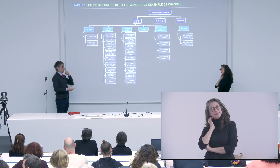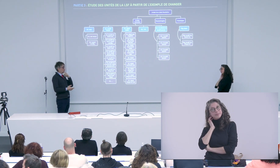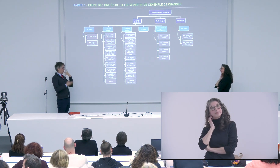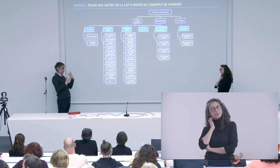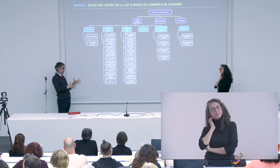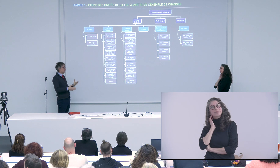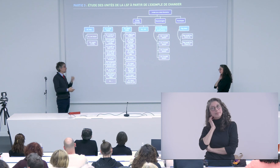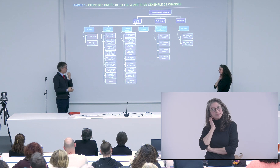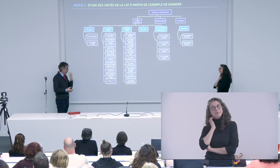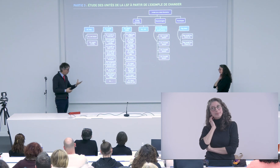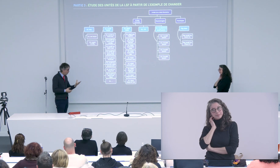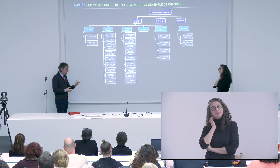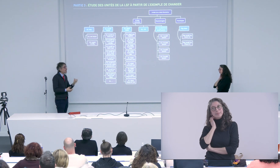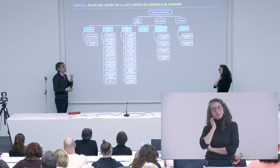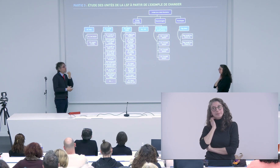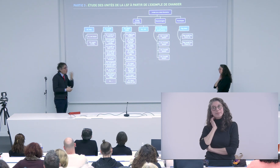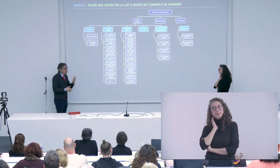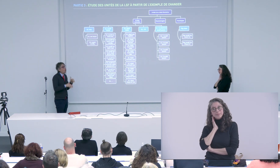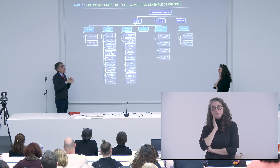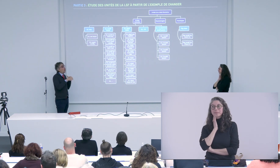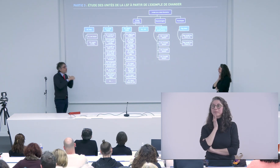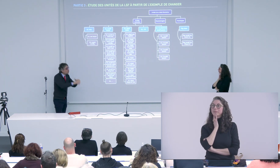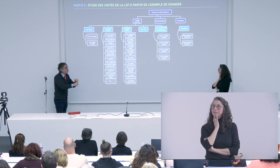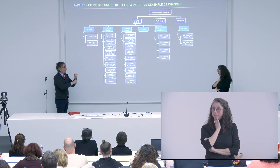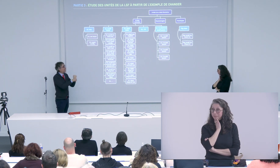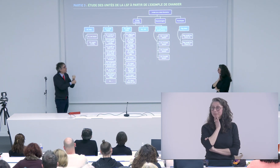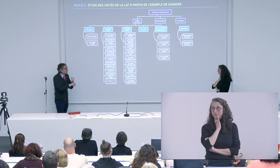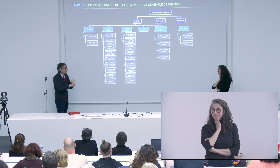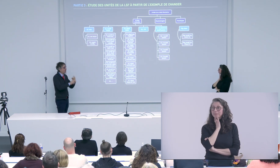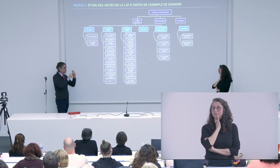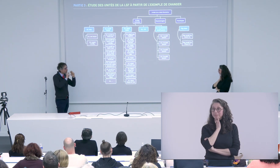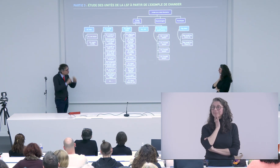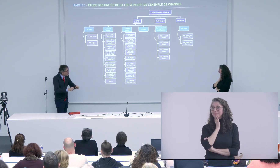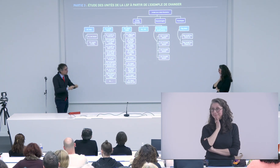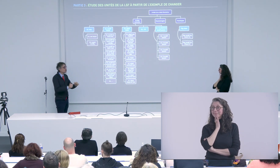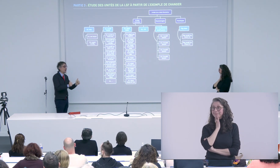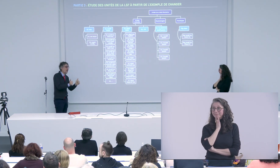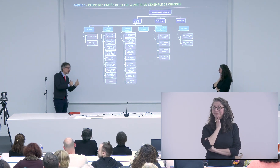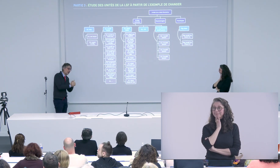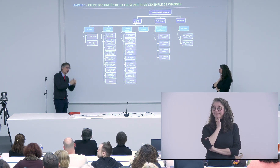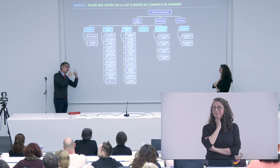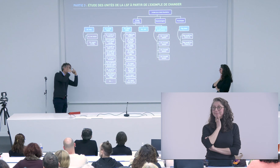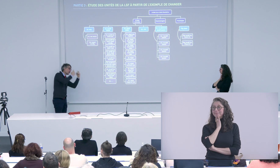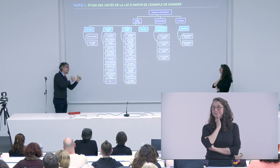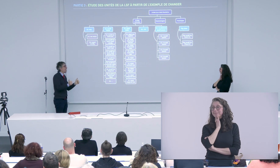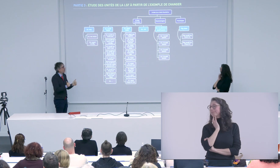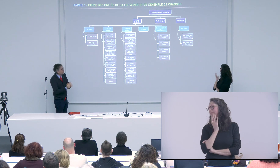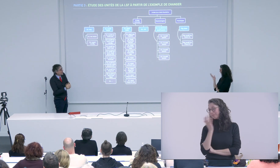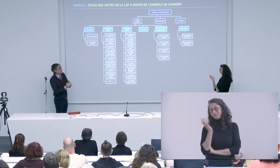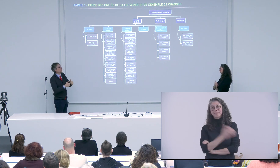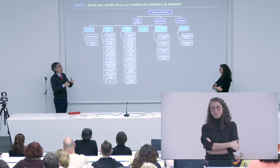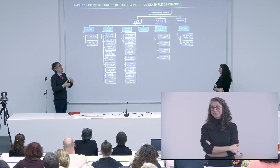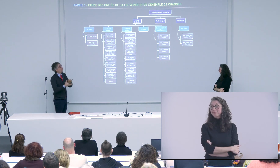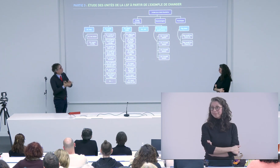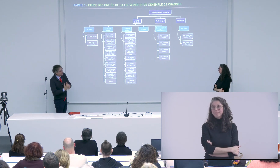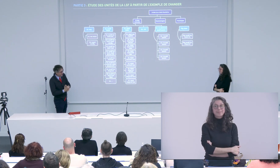de se dire que quand on a fini une thèse de doctorat et qu'en plus on est sourd on a envie de continuer à travailler d'avancer dans la recherche en